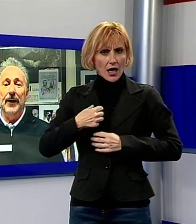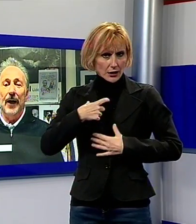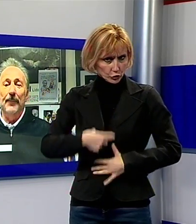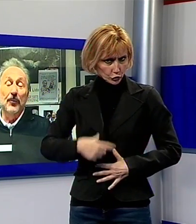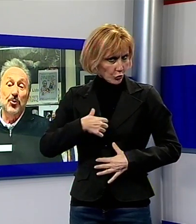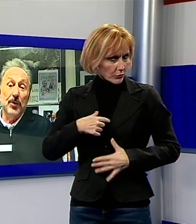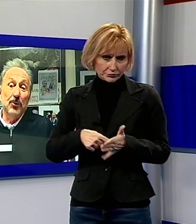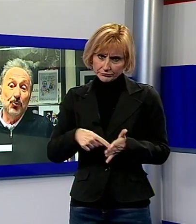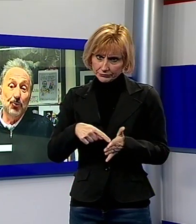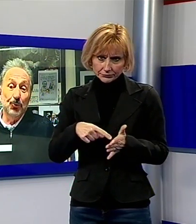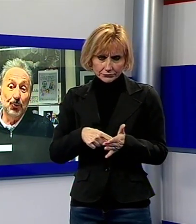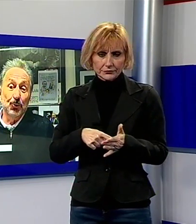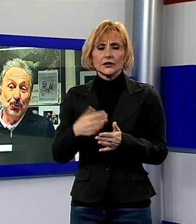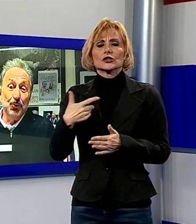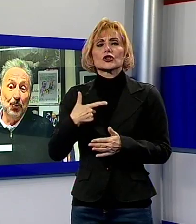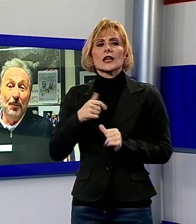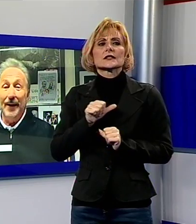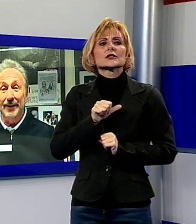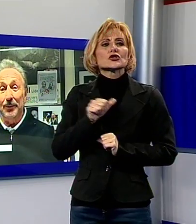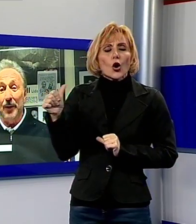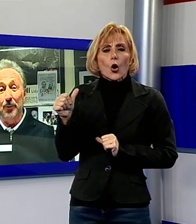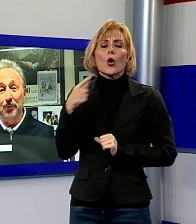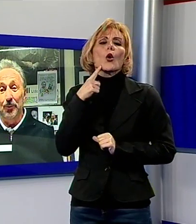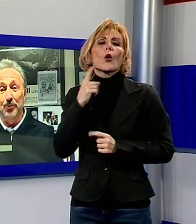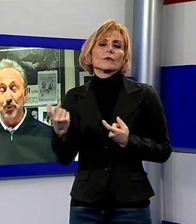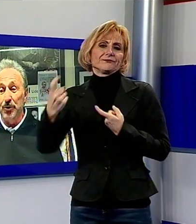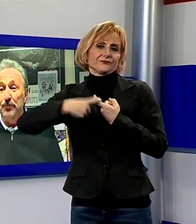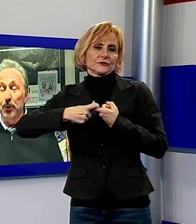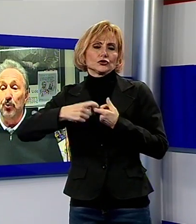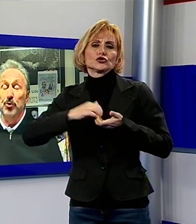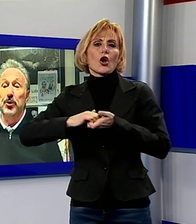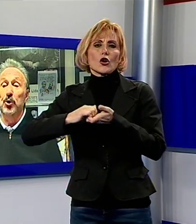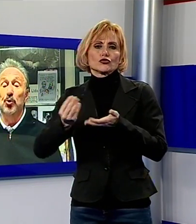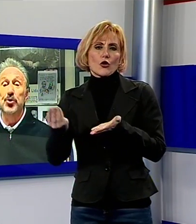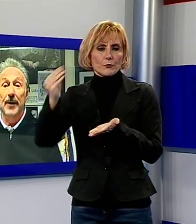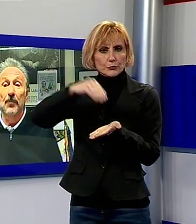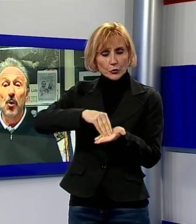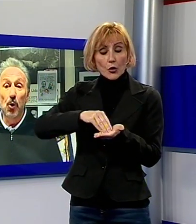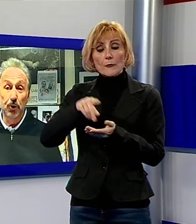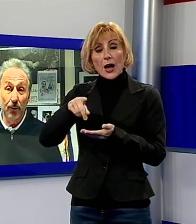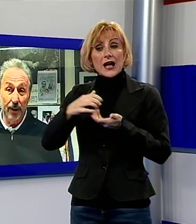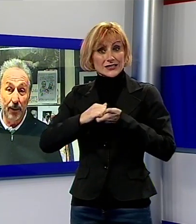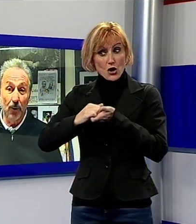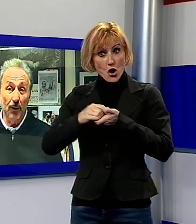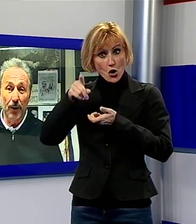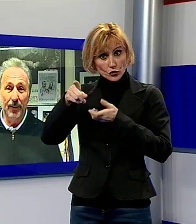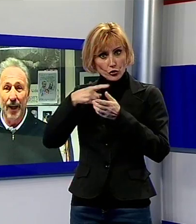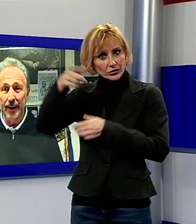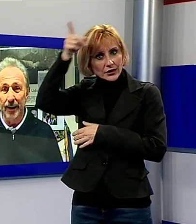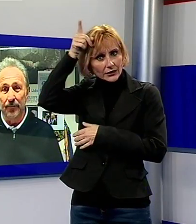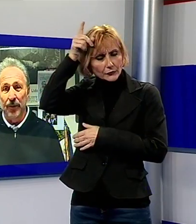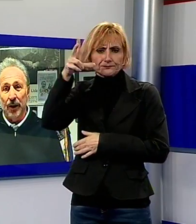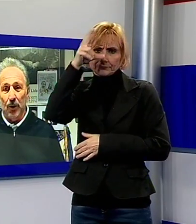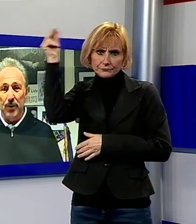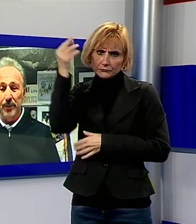abbiamo soltanto un partner, un socio in più, un socio che noi conosciamo molto bene perché collaboriamo